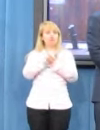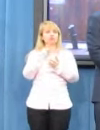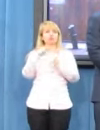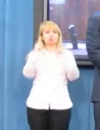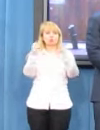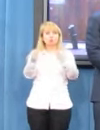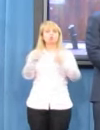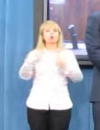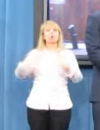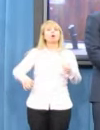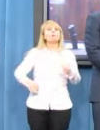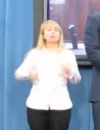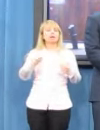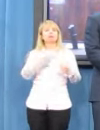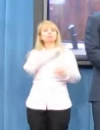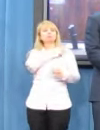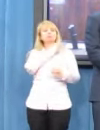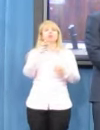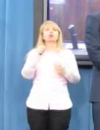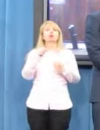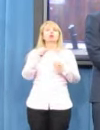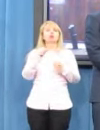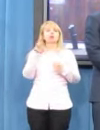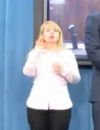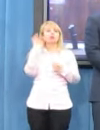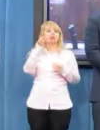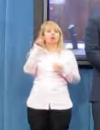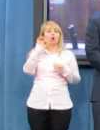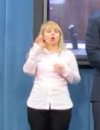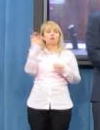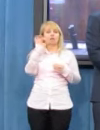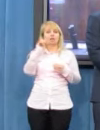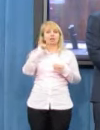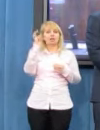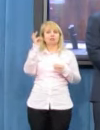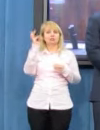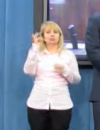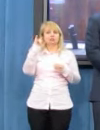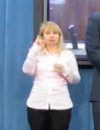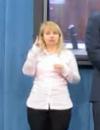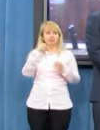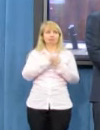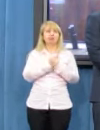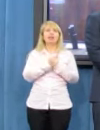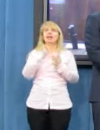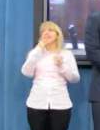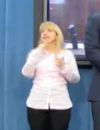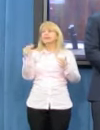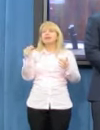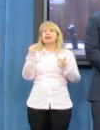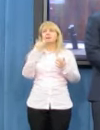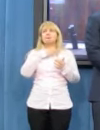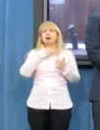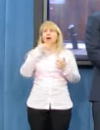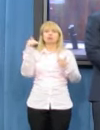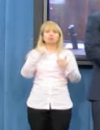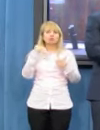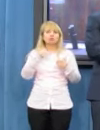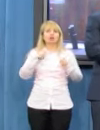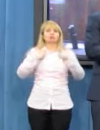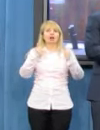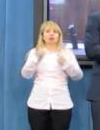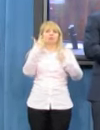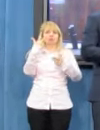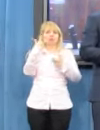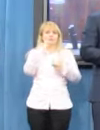pan przewodniczący Rossatti. Jest rzeszą nieprawdopodobną, ponieważ jest niemożliwą, aby trójka posłów złożyła tę